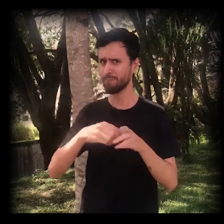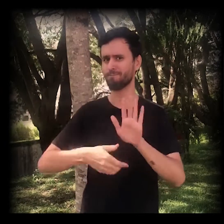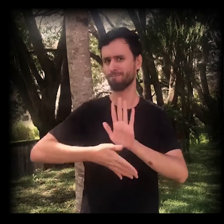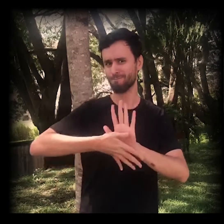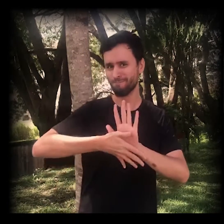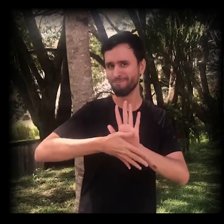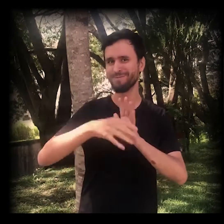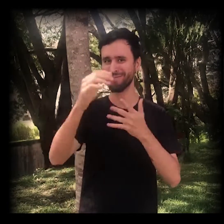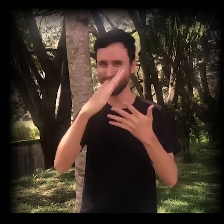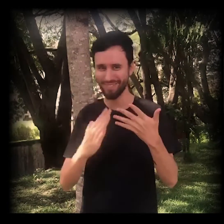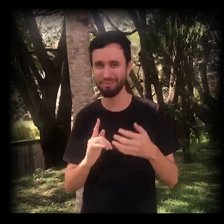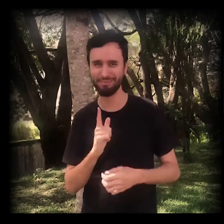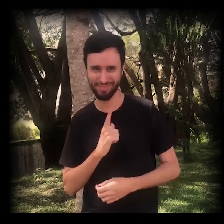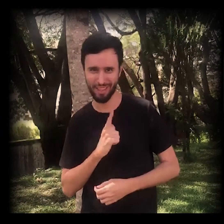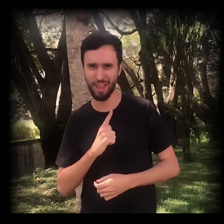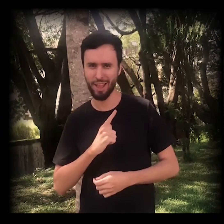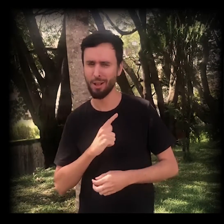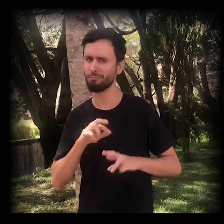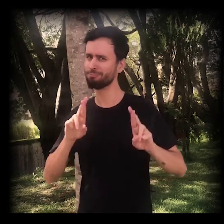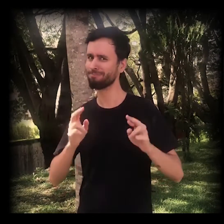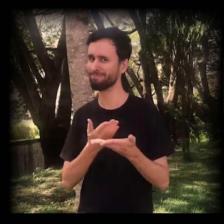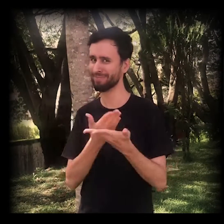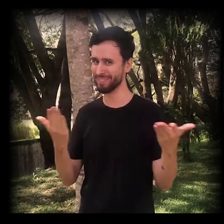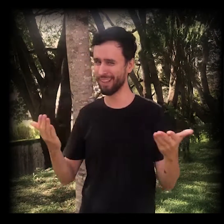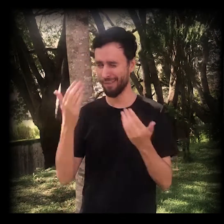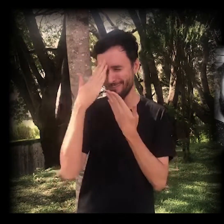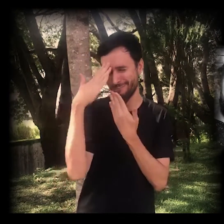acessível em libras também. A gente espera vocês! Valeu!